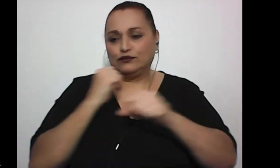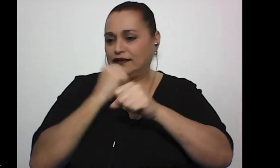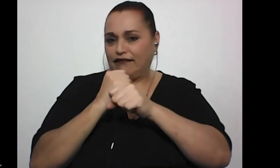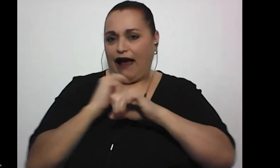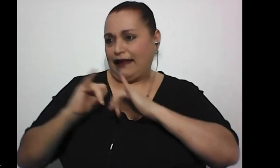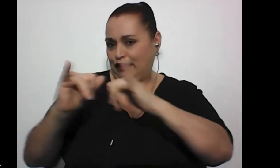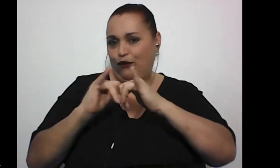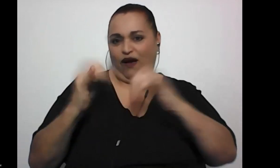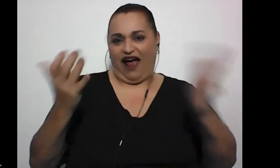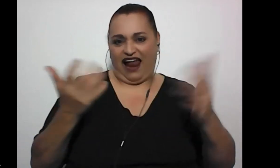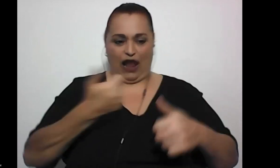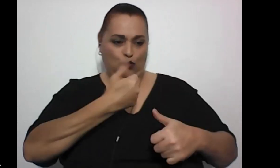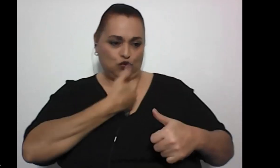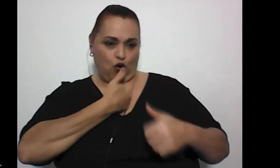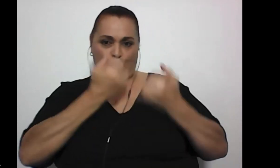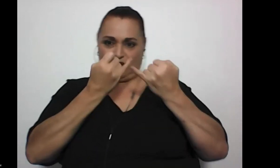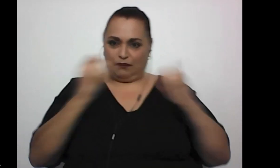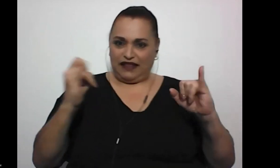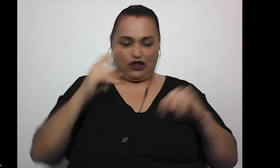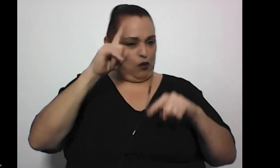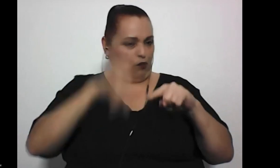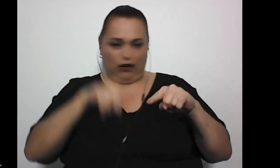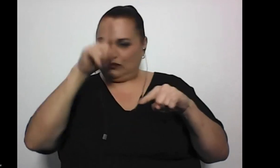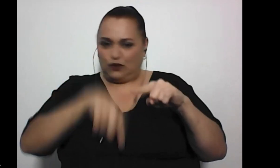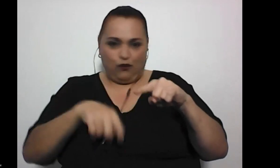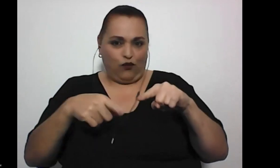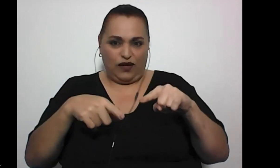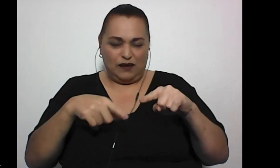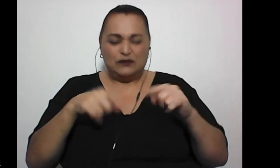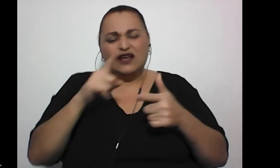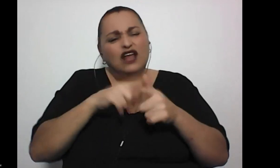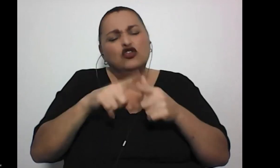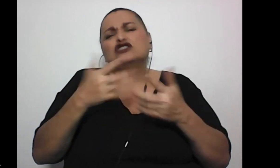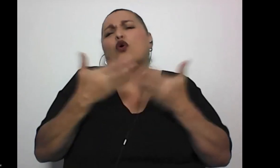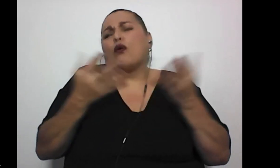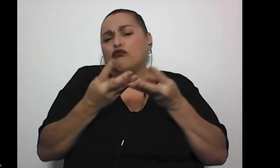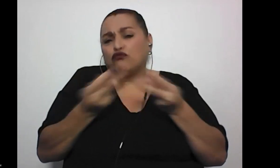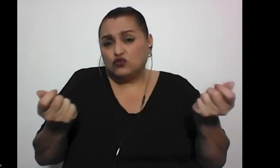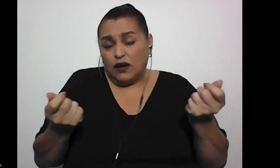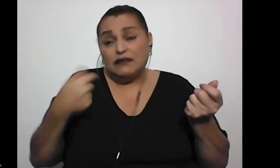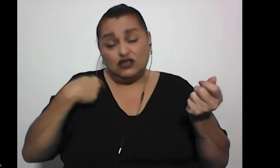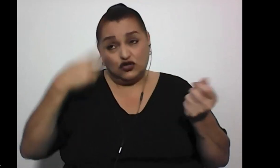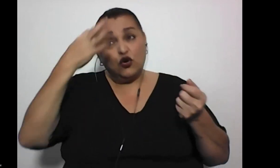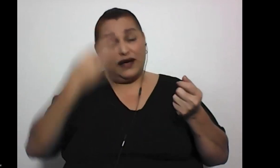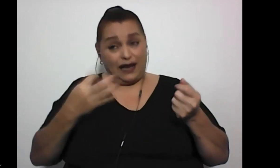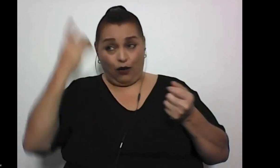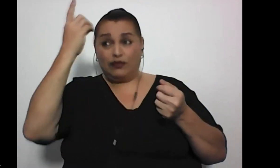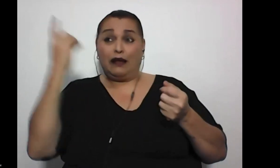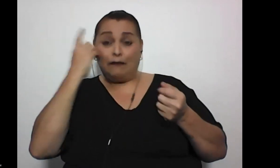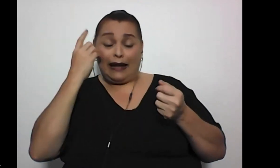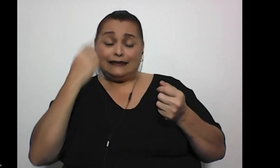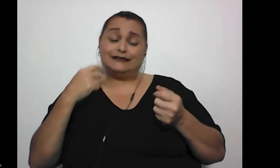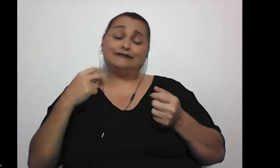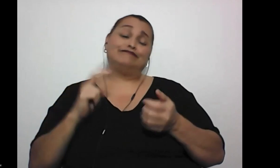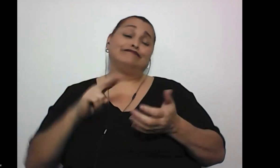manera autónoma, de manera independiente, que nosotras no podemos, entonces ¿cómo hemos resuelto? Yo creo, dama, que a punta de golpes y de